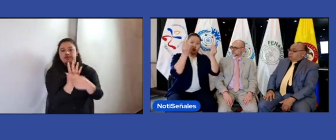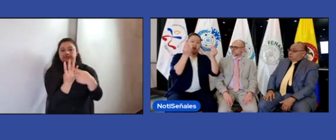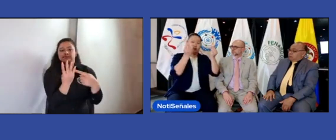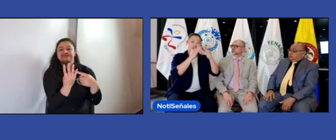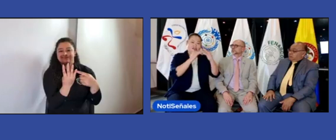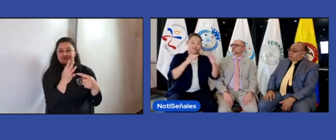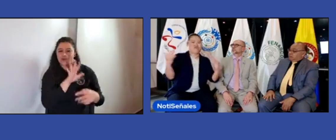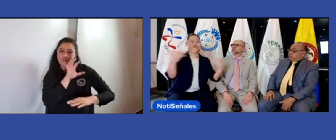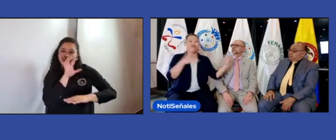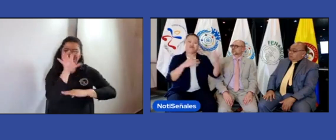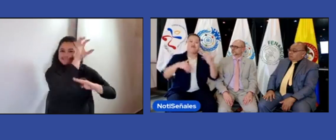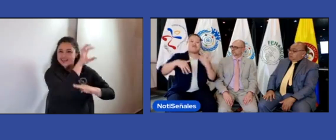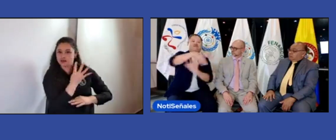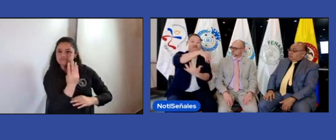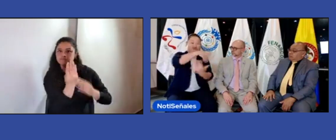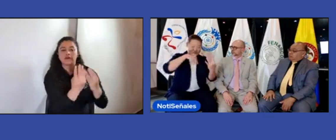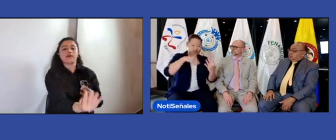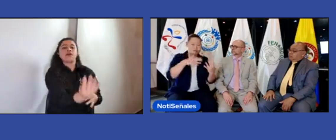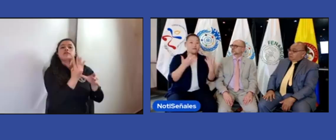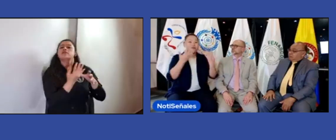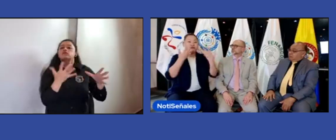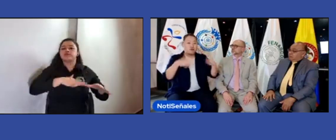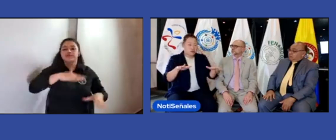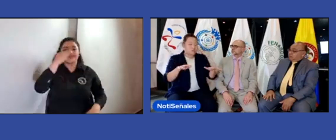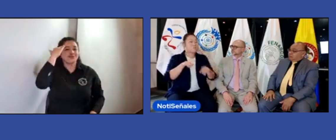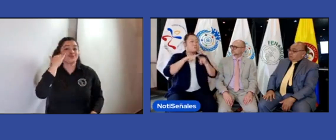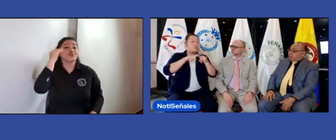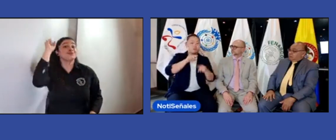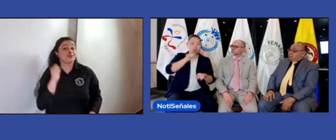vamos a tener ese campamento allí en Corea, Corea del Sur?